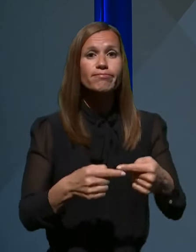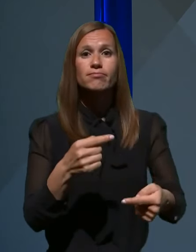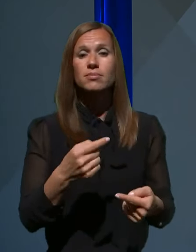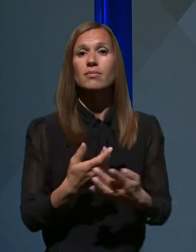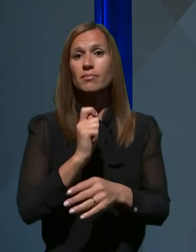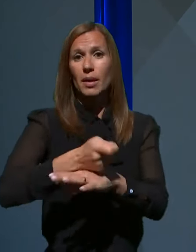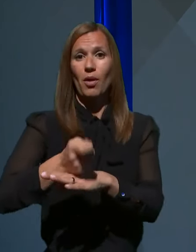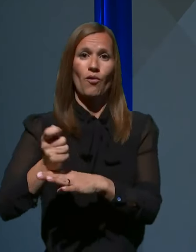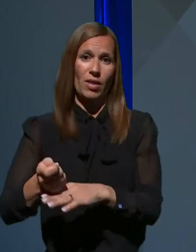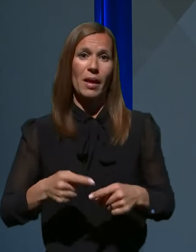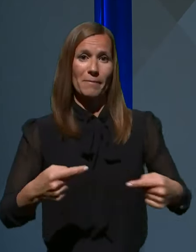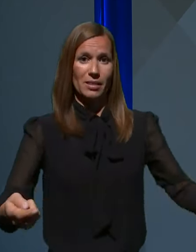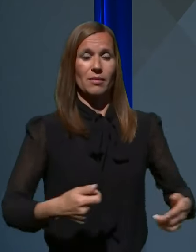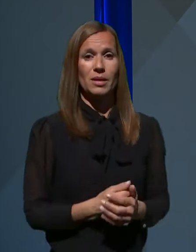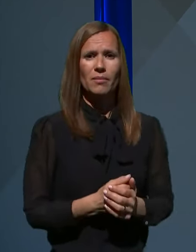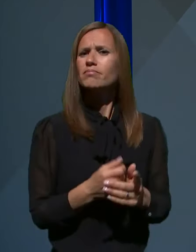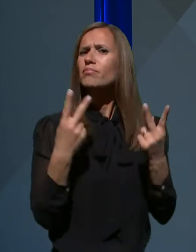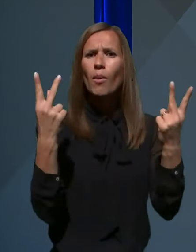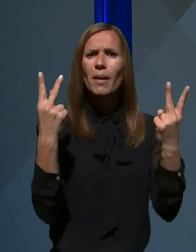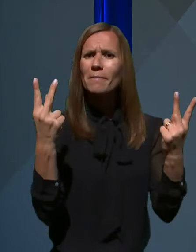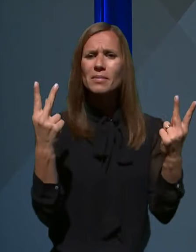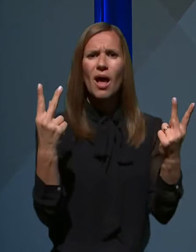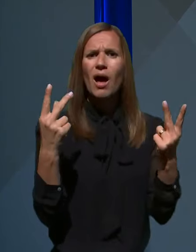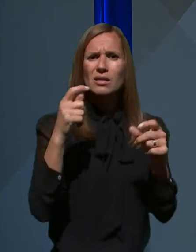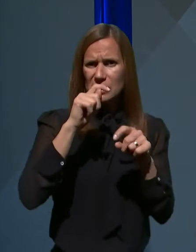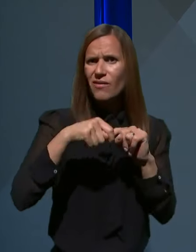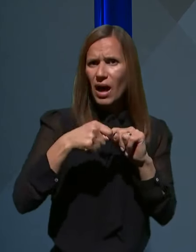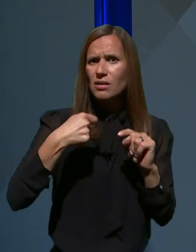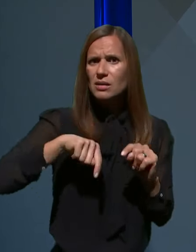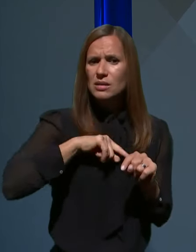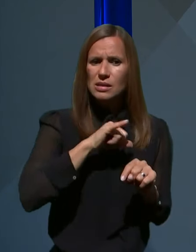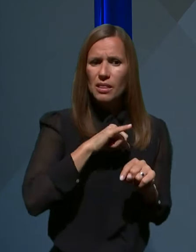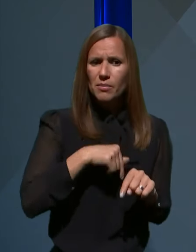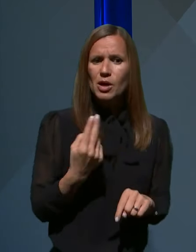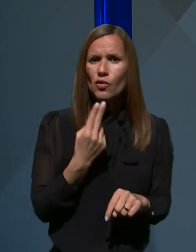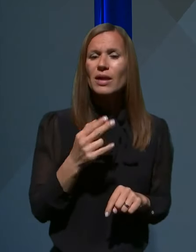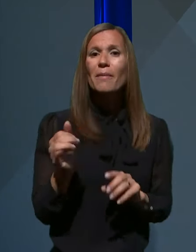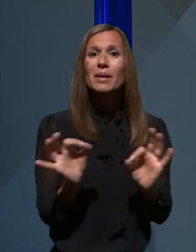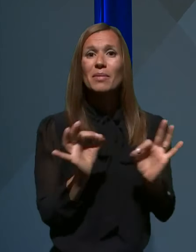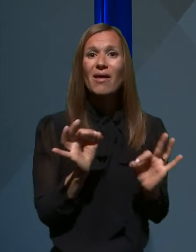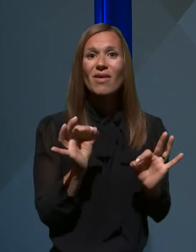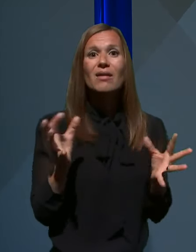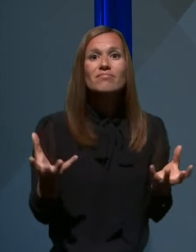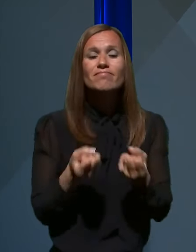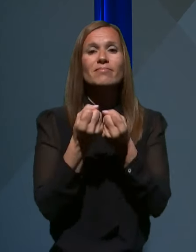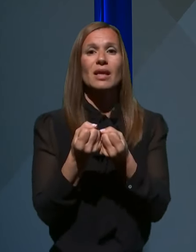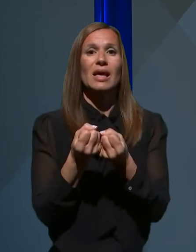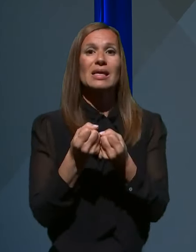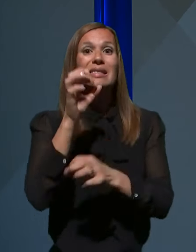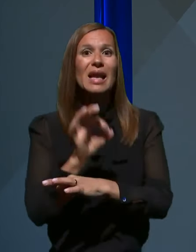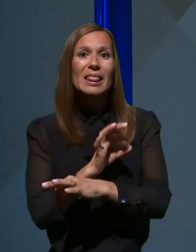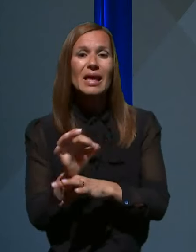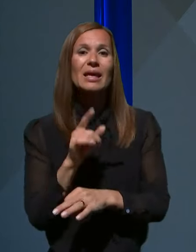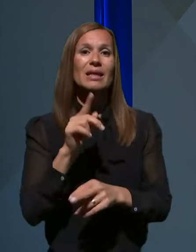pandemije. Ob tem je pomembna tema, ki zanima Slovenijo, priprava izhodnih strategij in pristopov k sproščanju